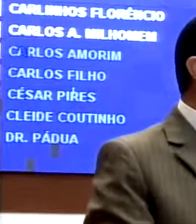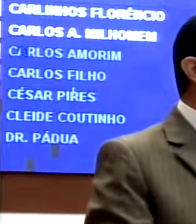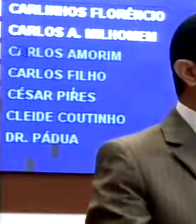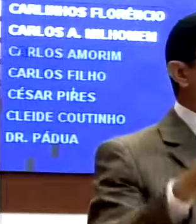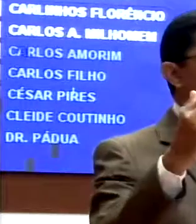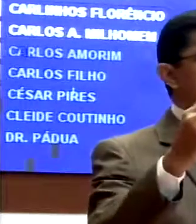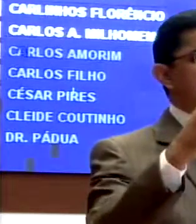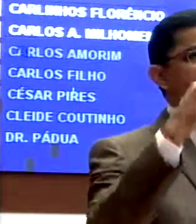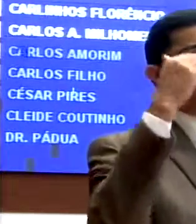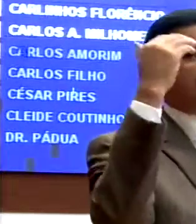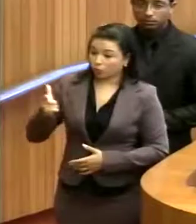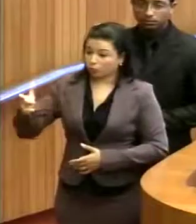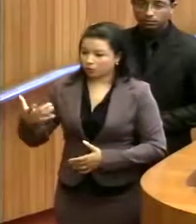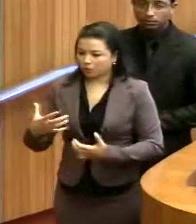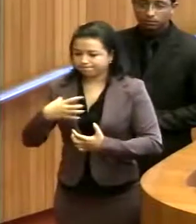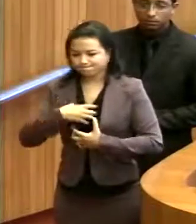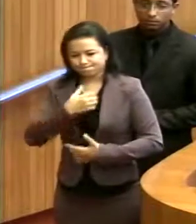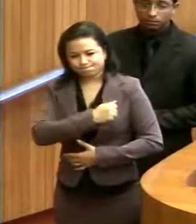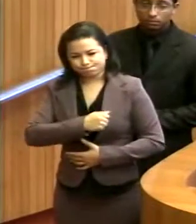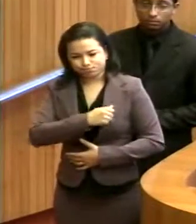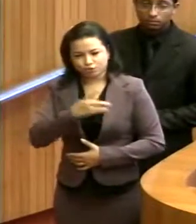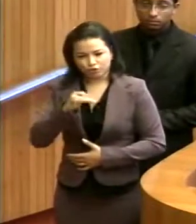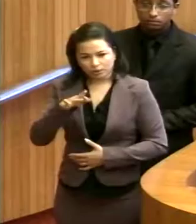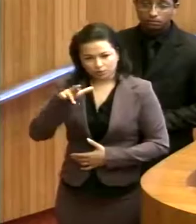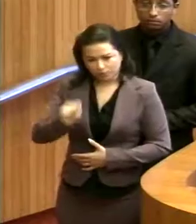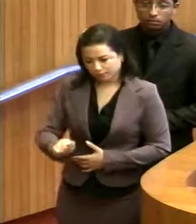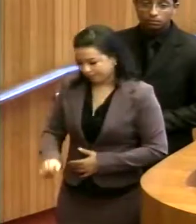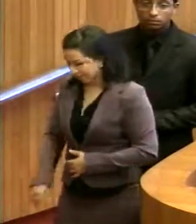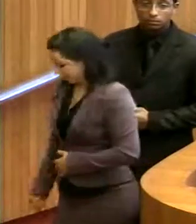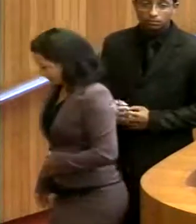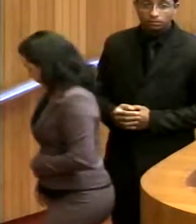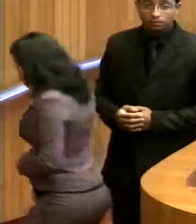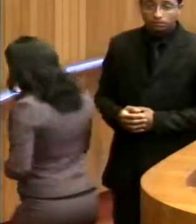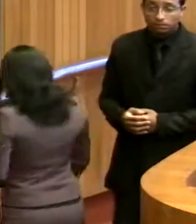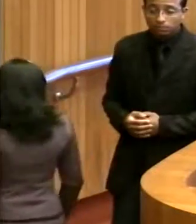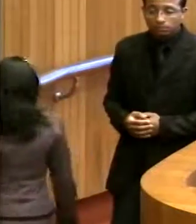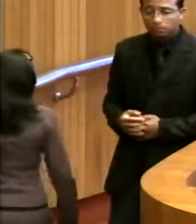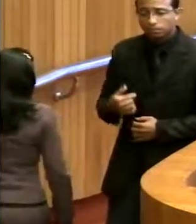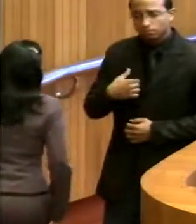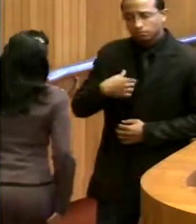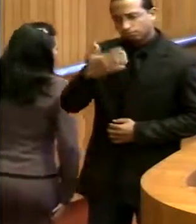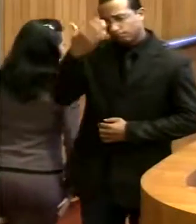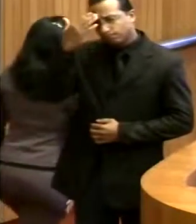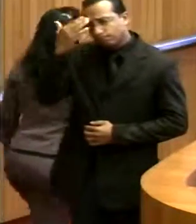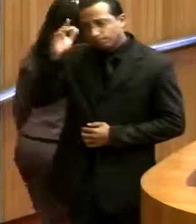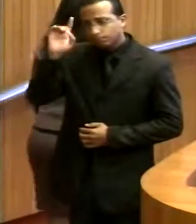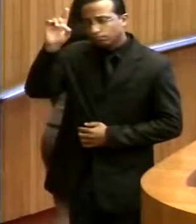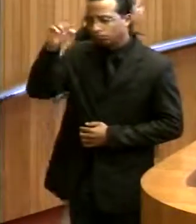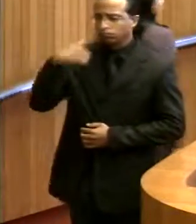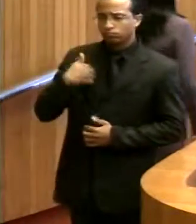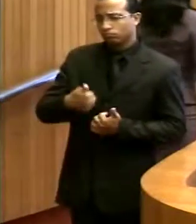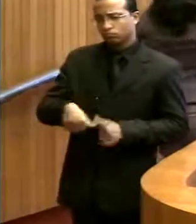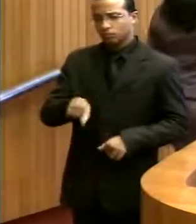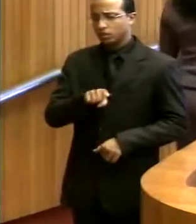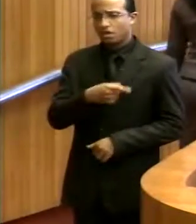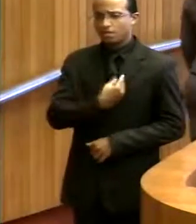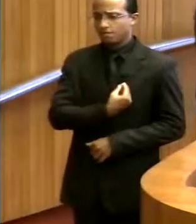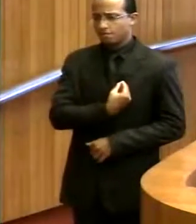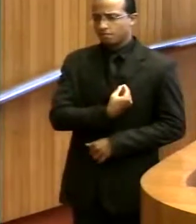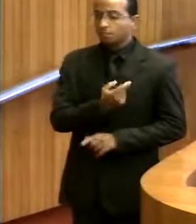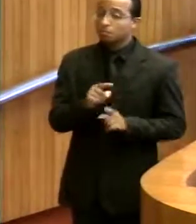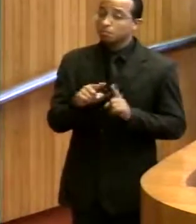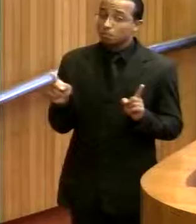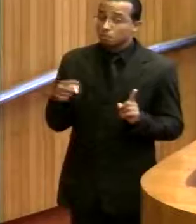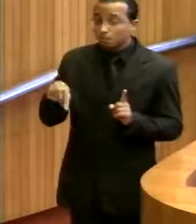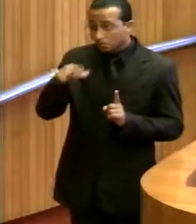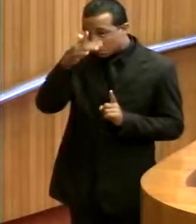E há outros que sentem saudade da ditadura. Eu, graças a Deus, não vivi nesta época. Mas quem